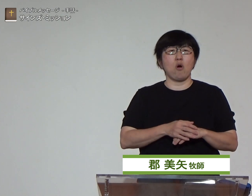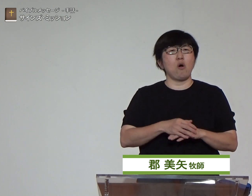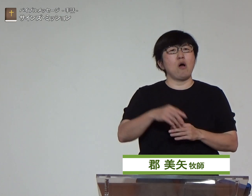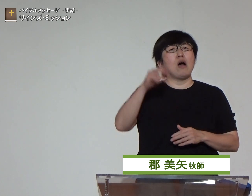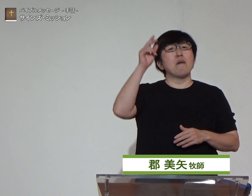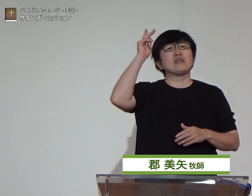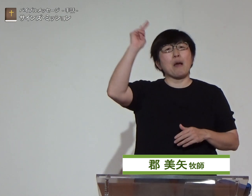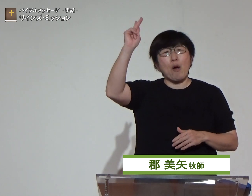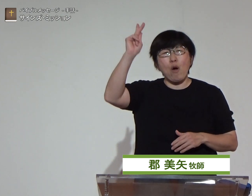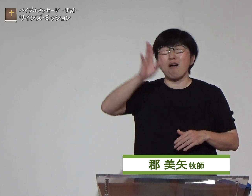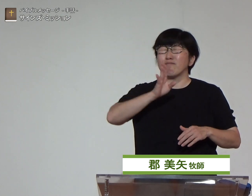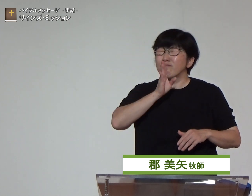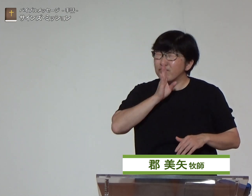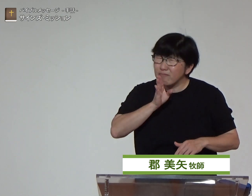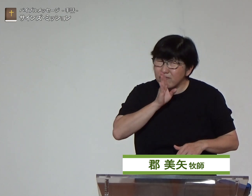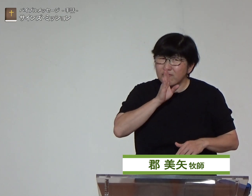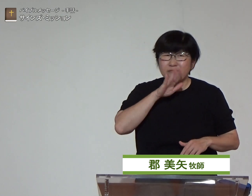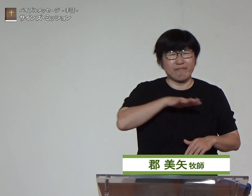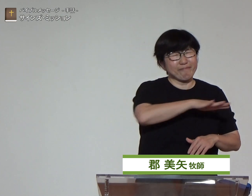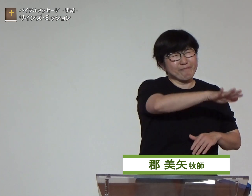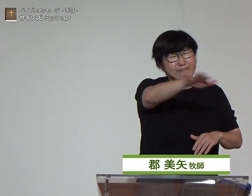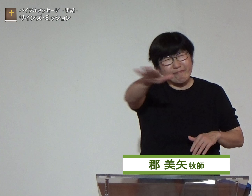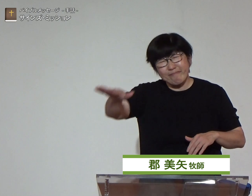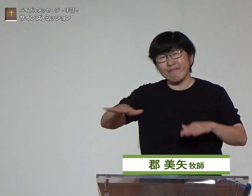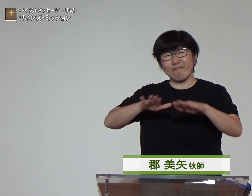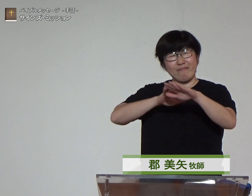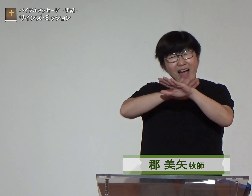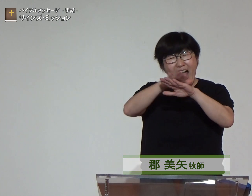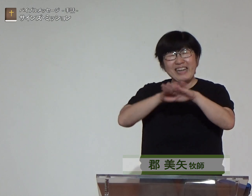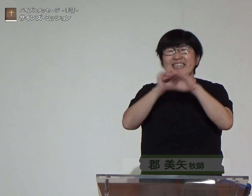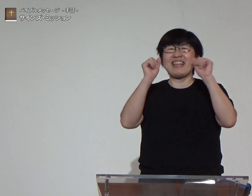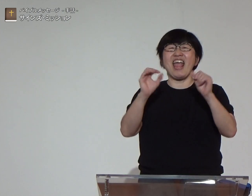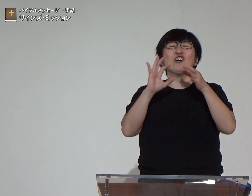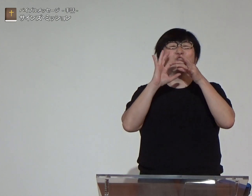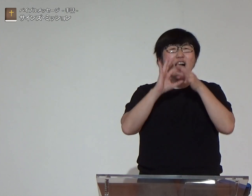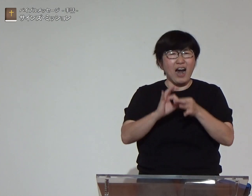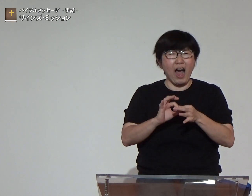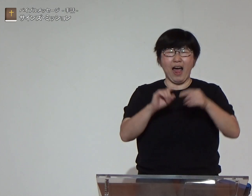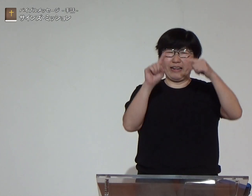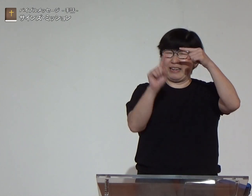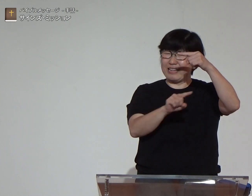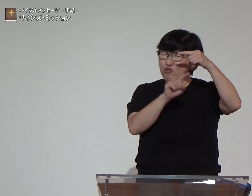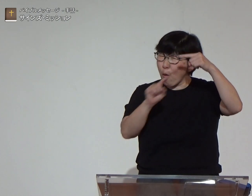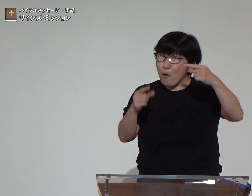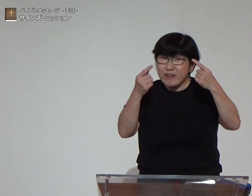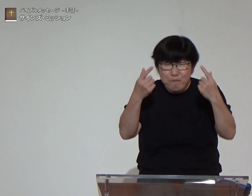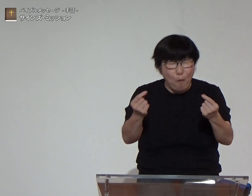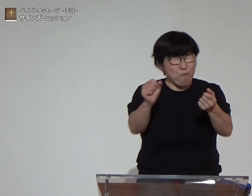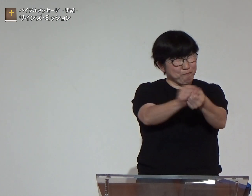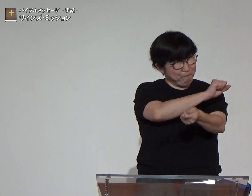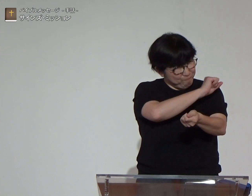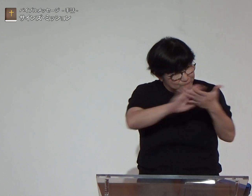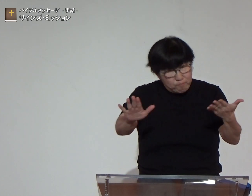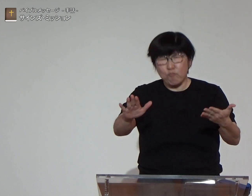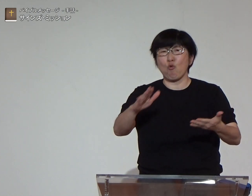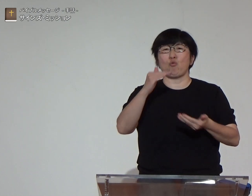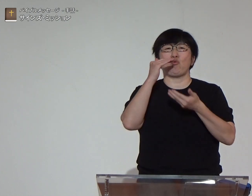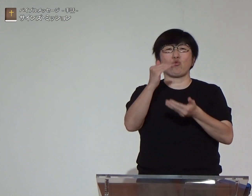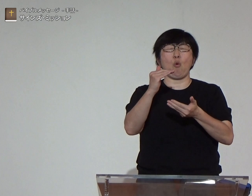神様は本当に皆さんを愛しておられます一人も